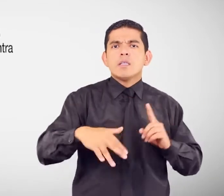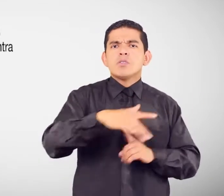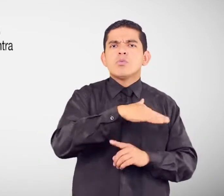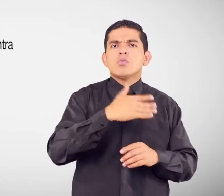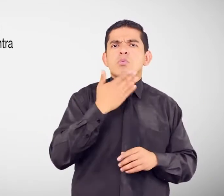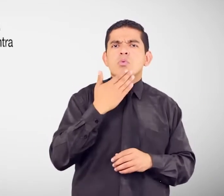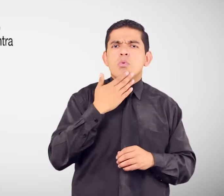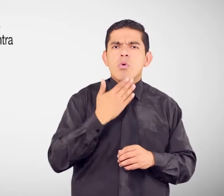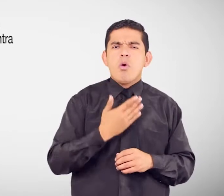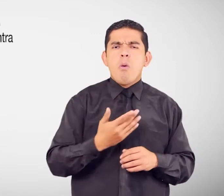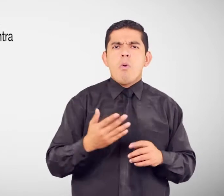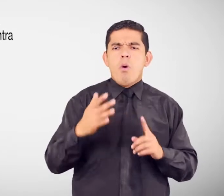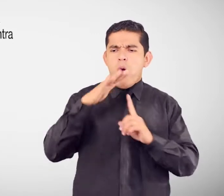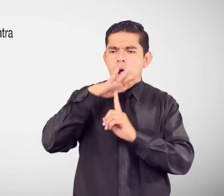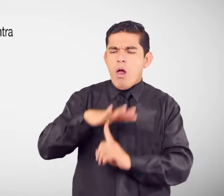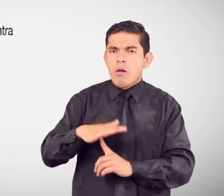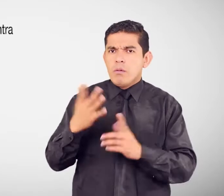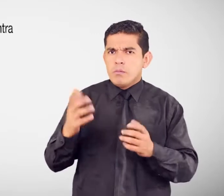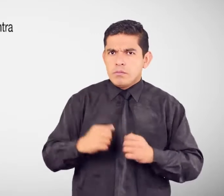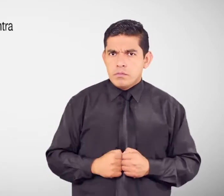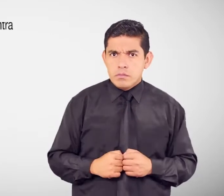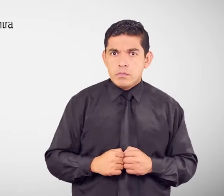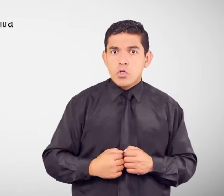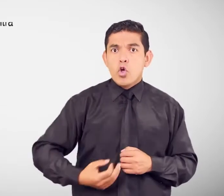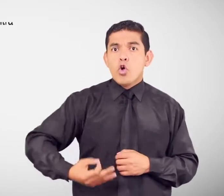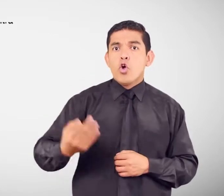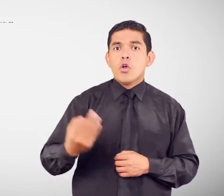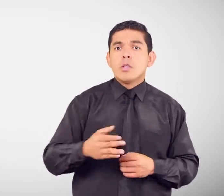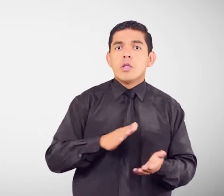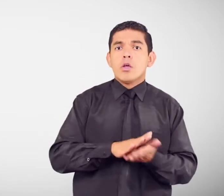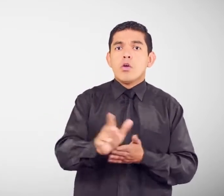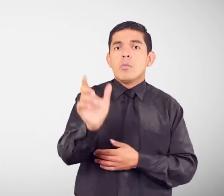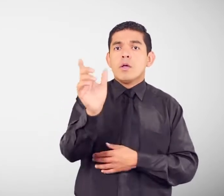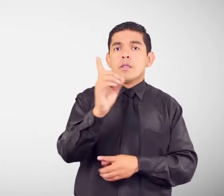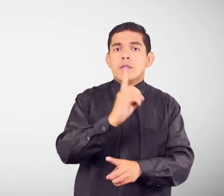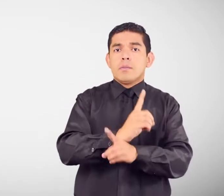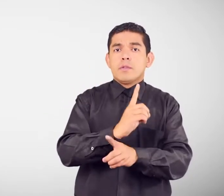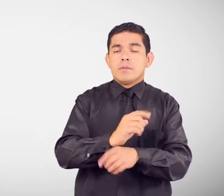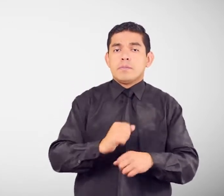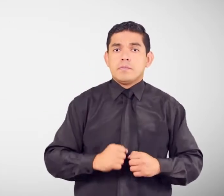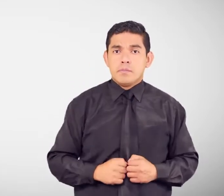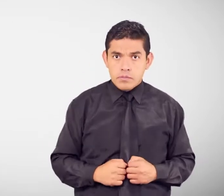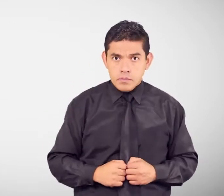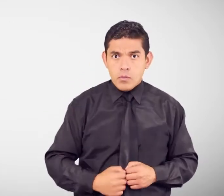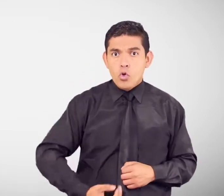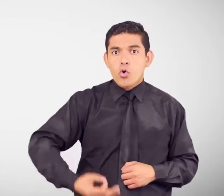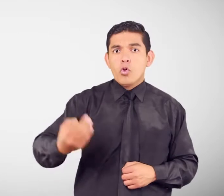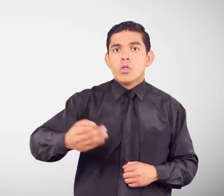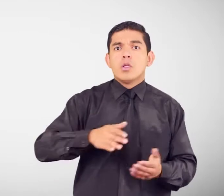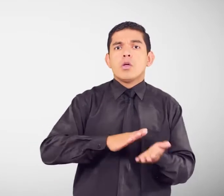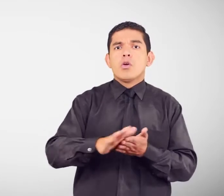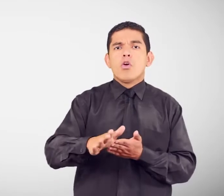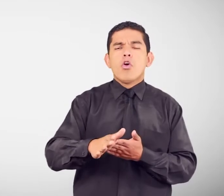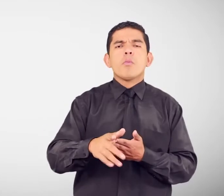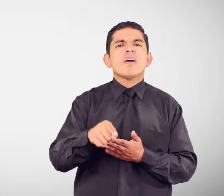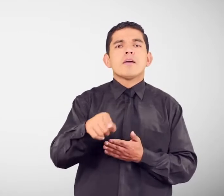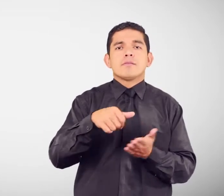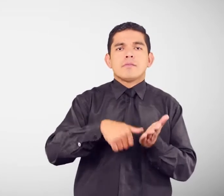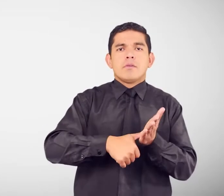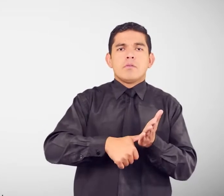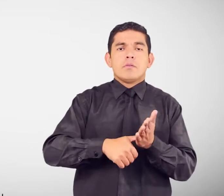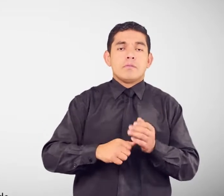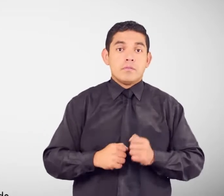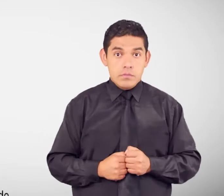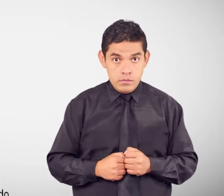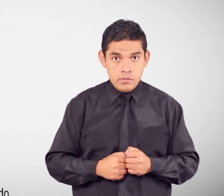Original Original copia del carné de discapacidad Original y copia a color de la cédula Derechos y obligaciones